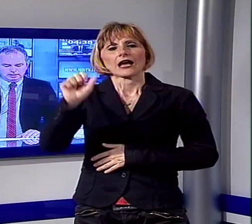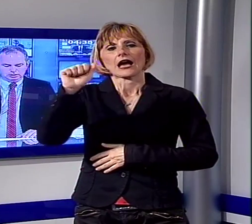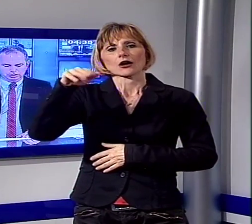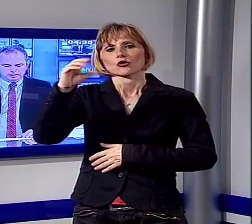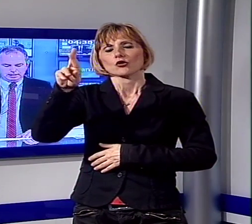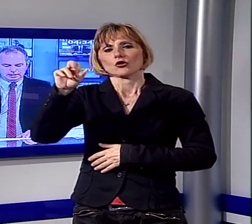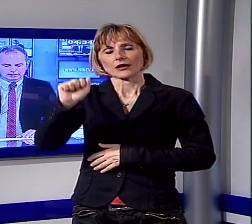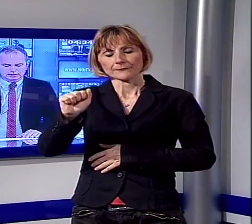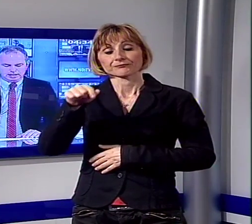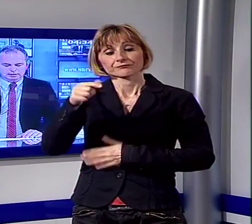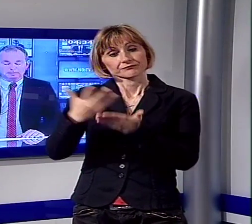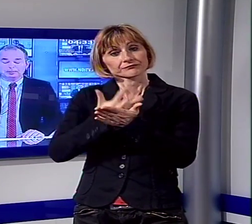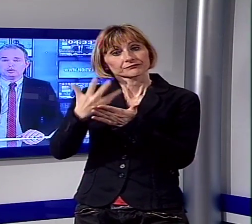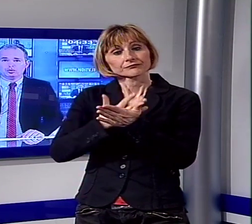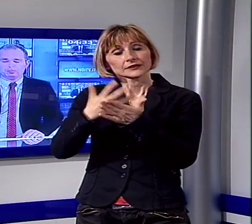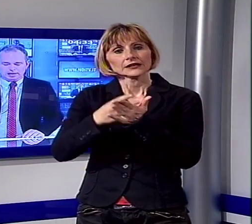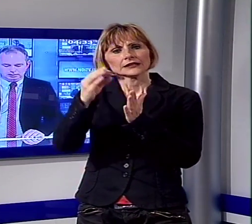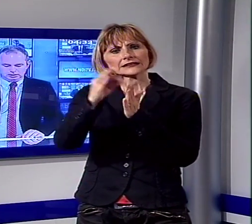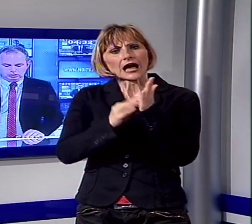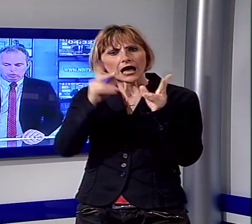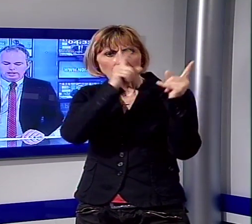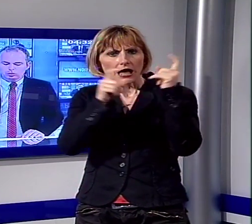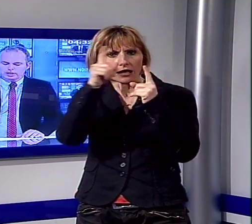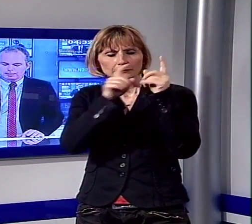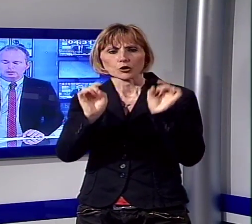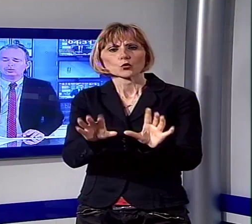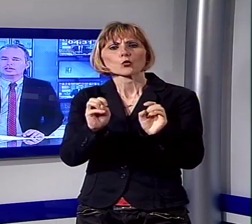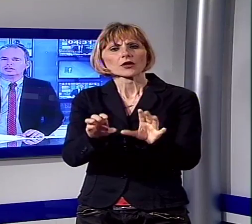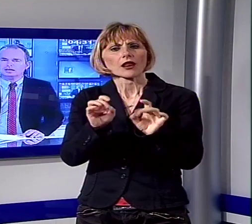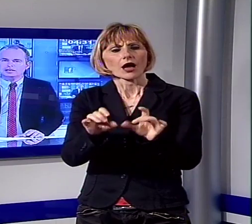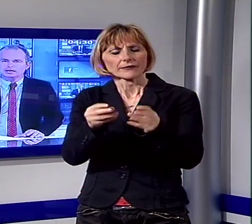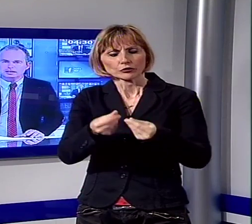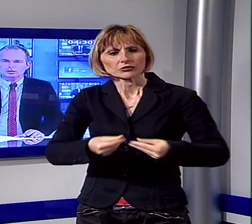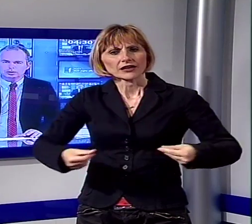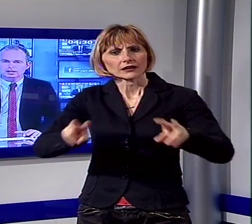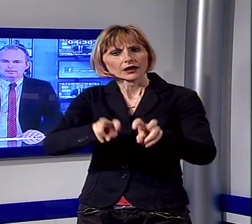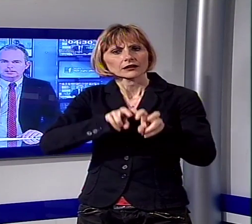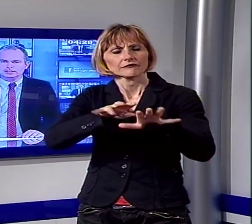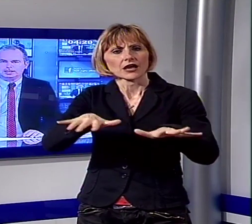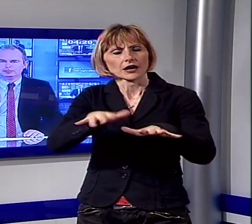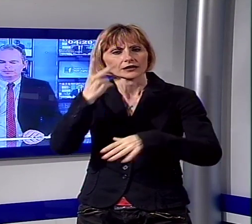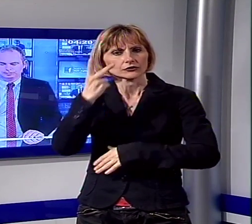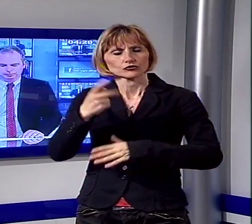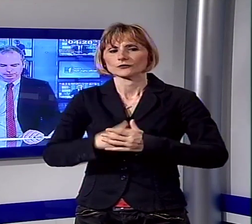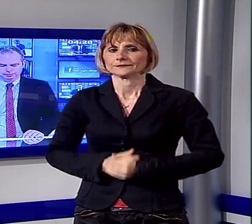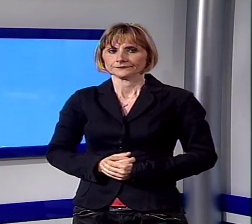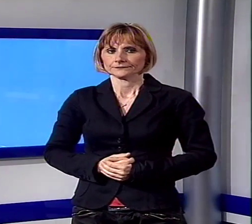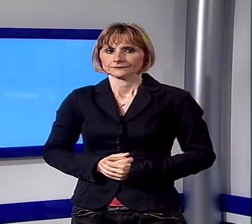Talenti, ci parla dei dati preoccupanti sull'inquinamento dei terreni agricoli in Versilia.